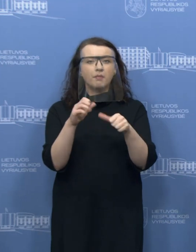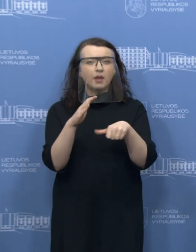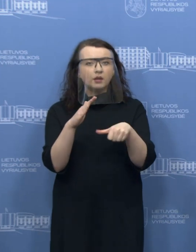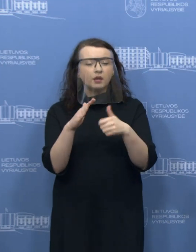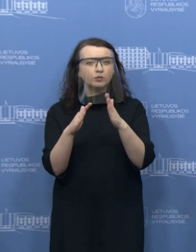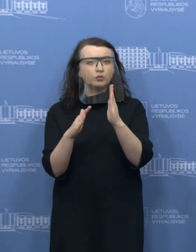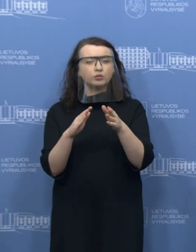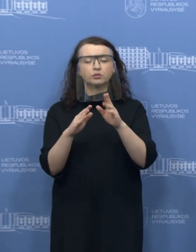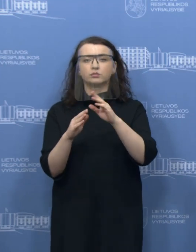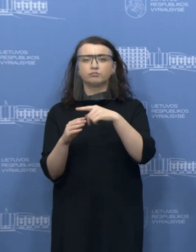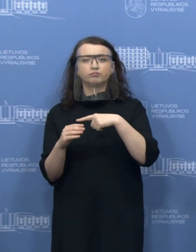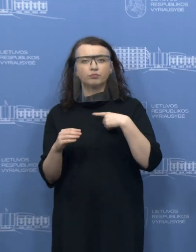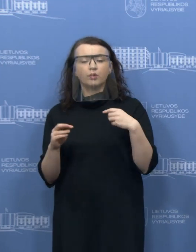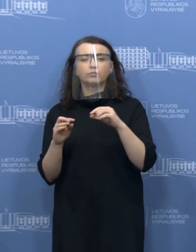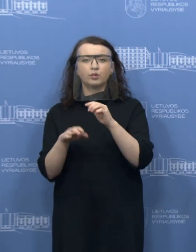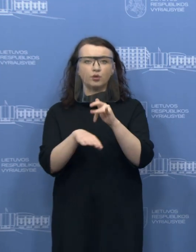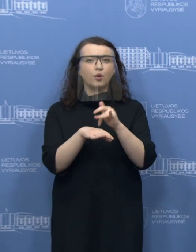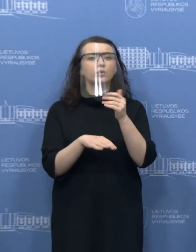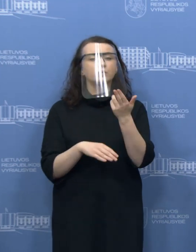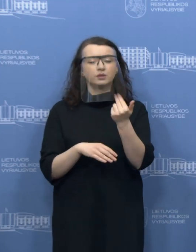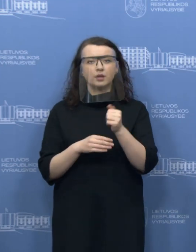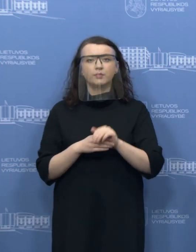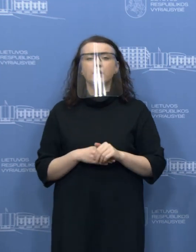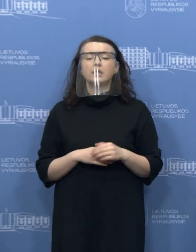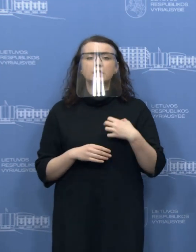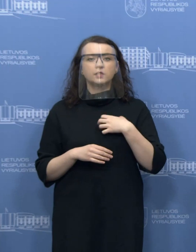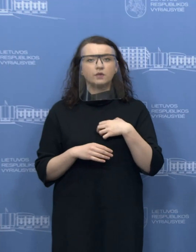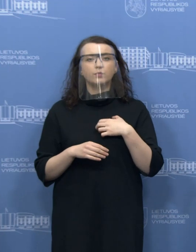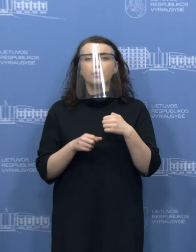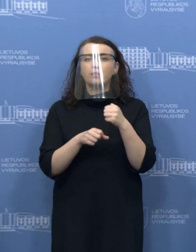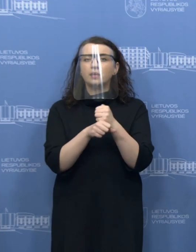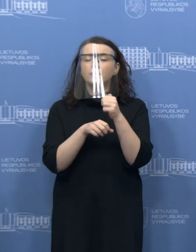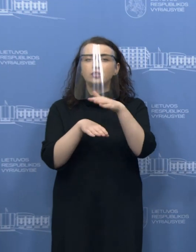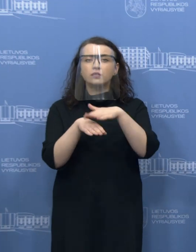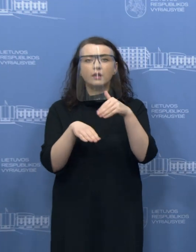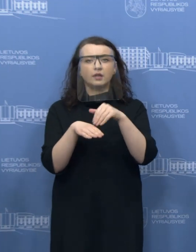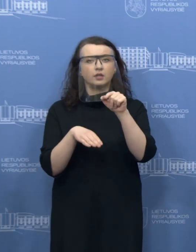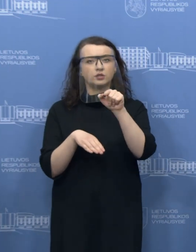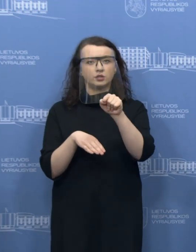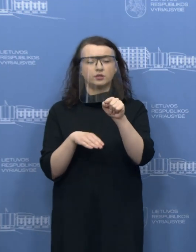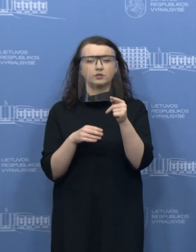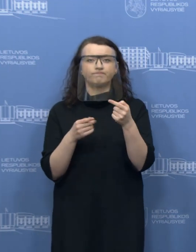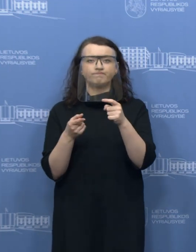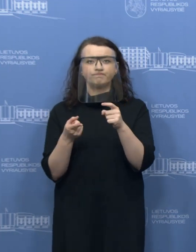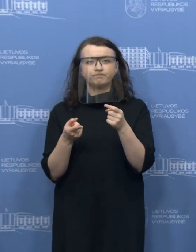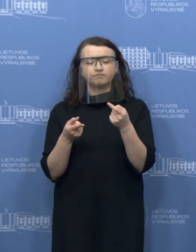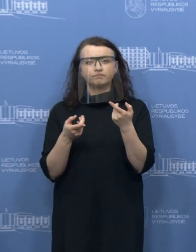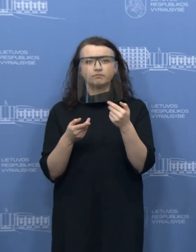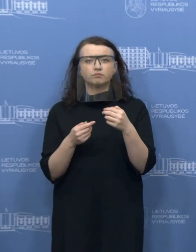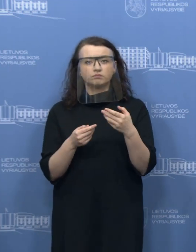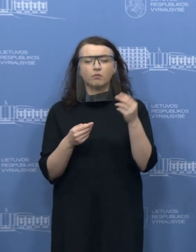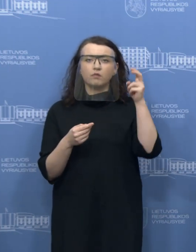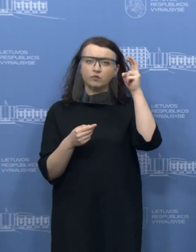pasiekmes tikrai pasijus. Tam, kad jos būtų kuošvelnesnės, vyriausybė patvirtino tikrai ryštingą,